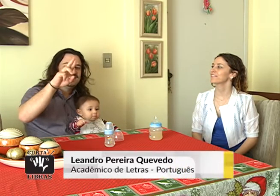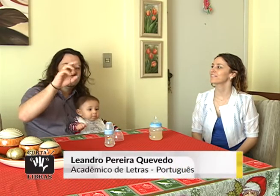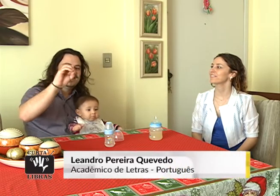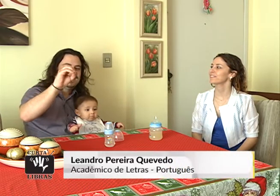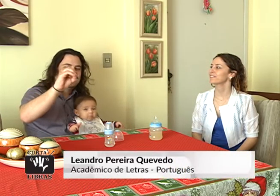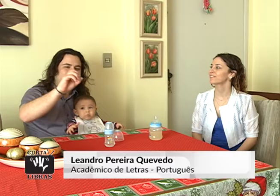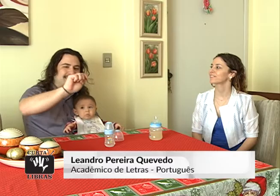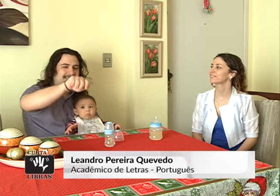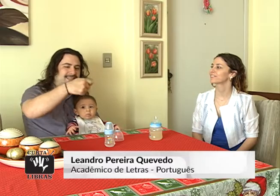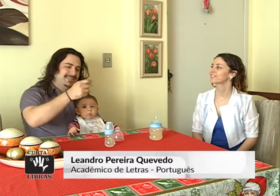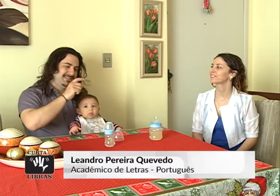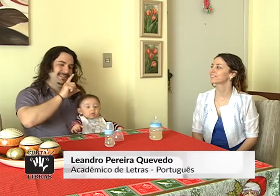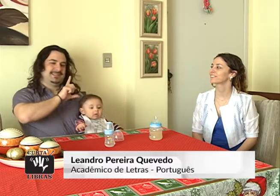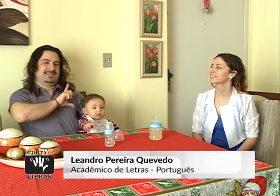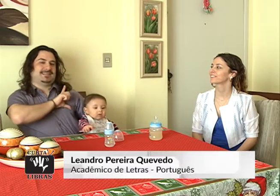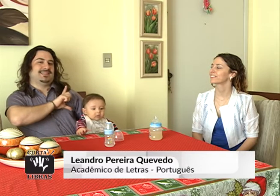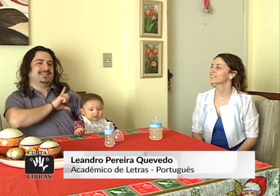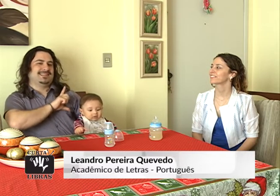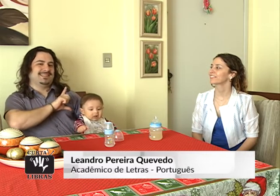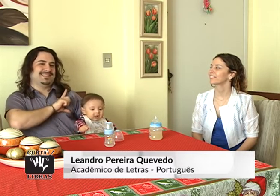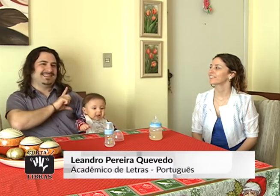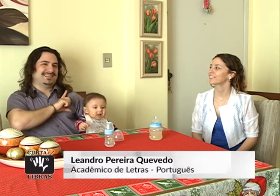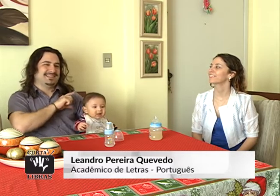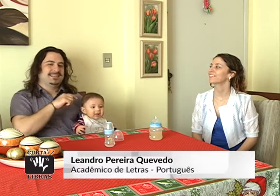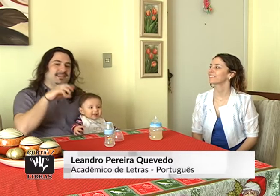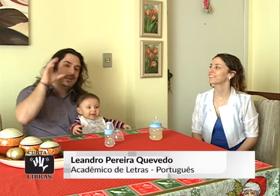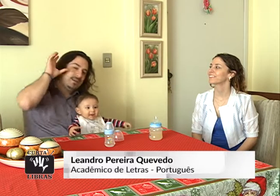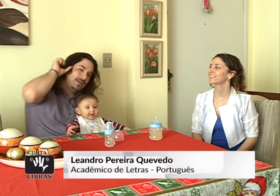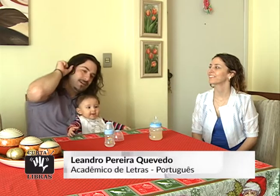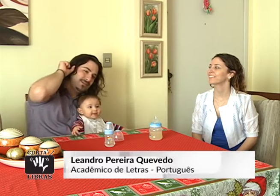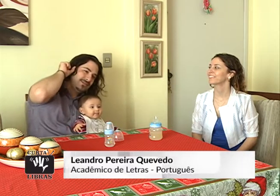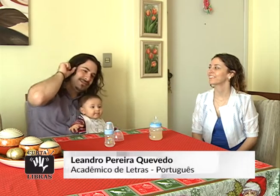esse é o meu sinal, sou ouvinte.